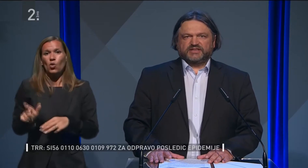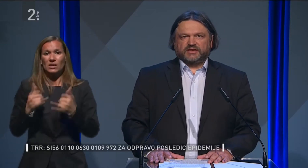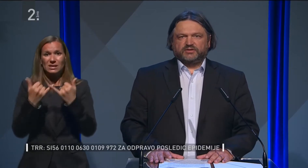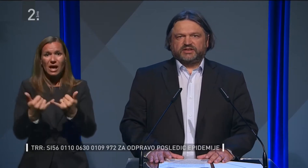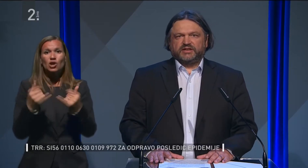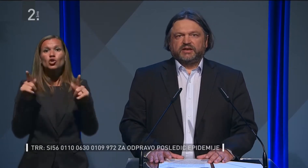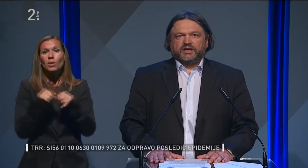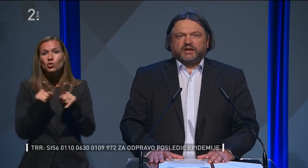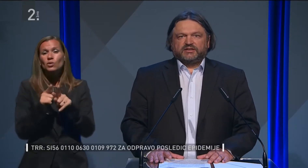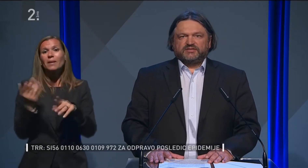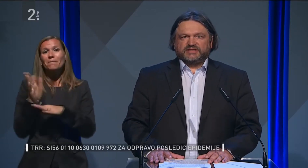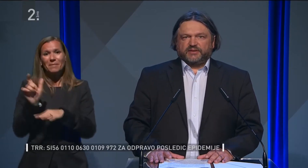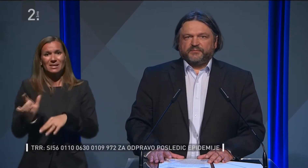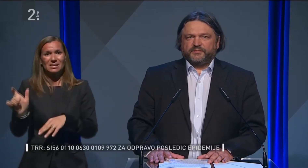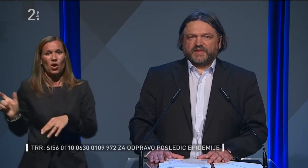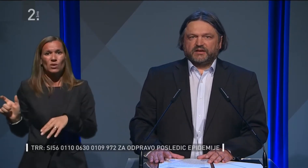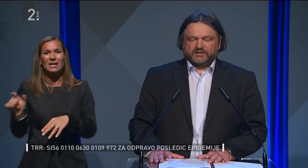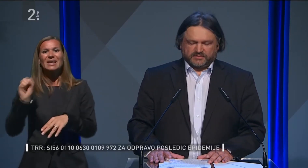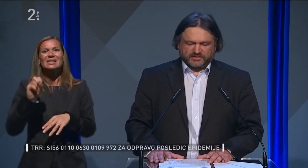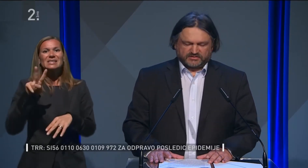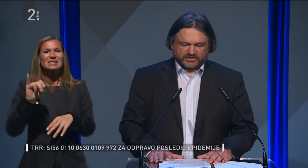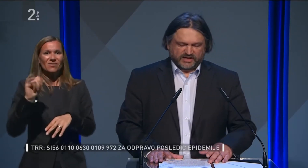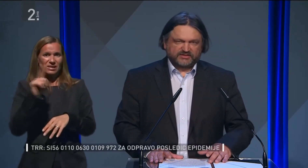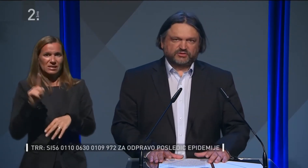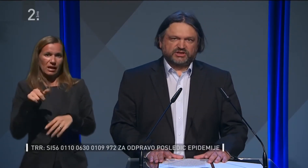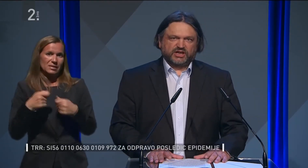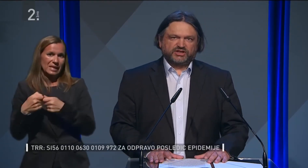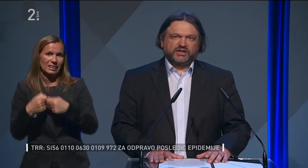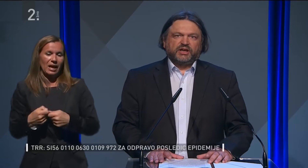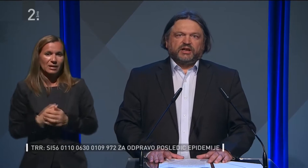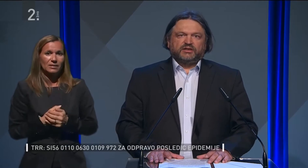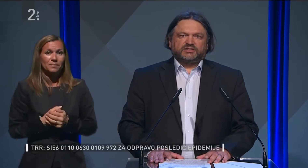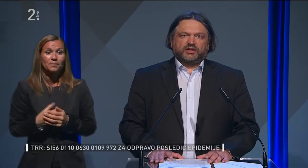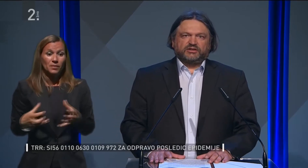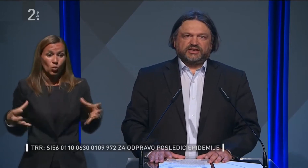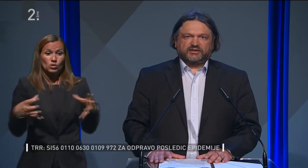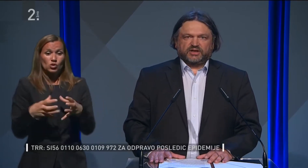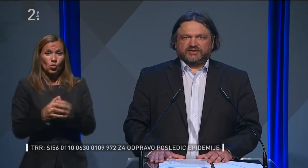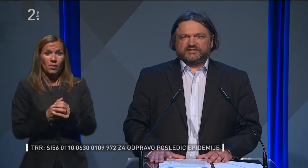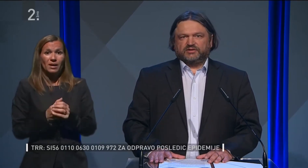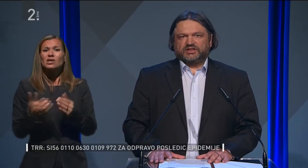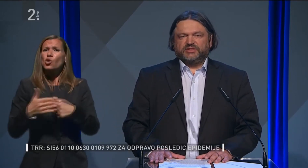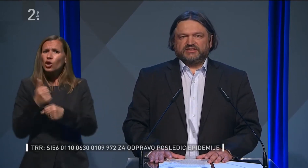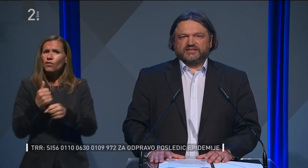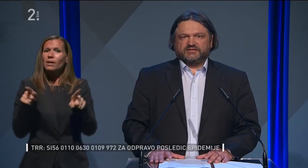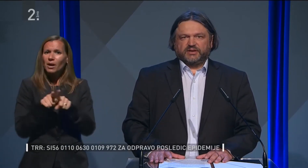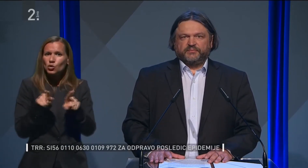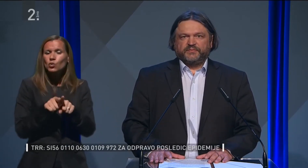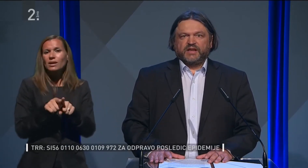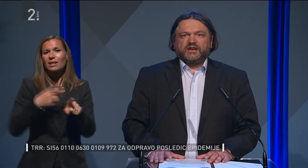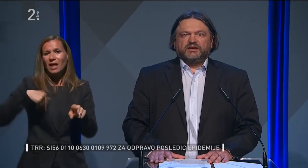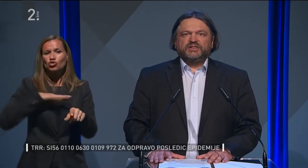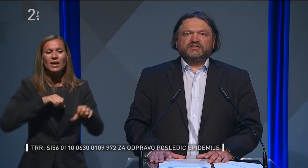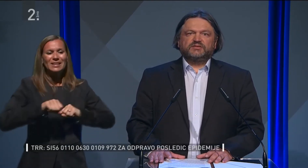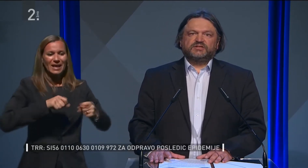predstavniki sviza. sodelovali so tudi naši direktorati znotraj ministrstva.